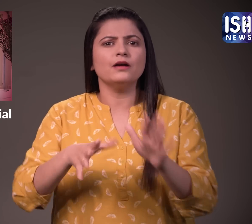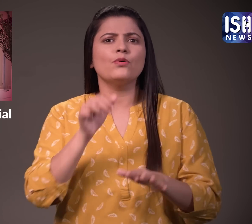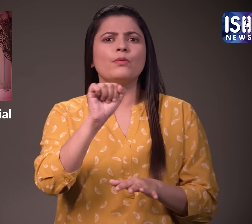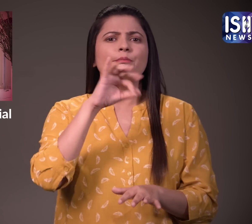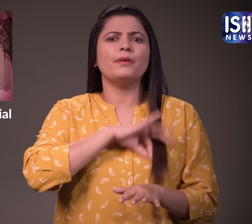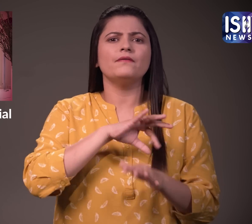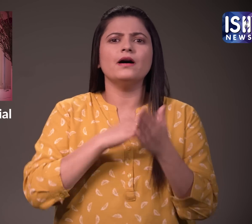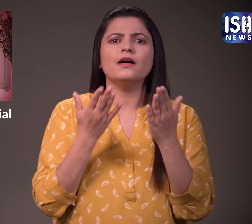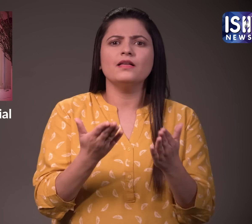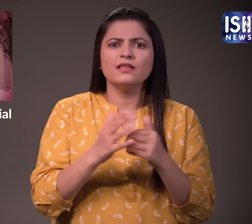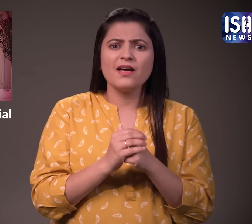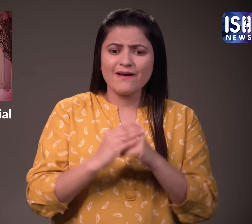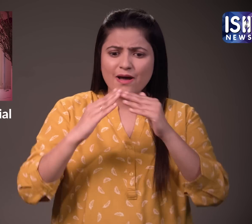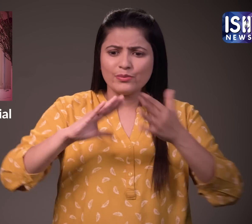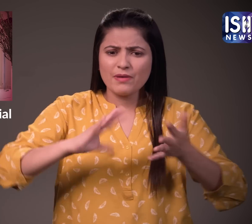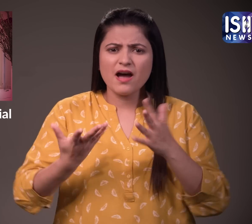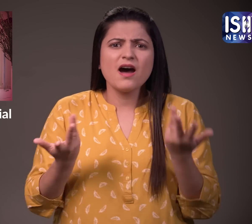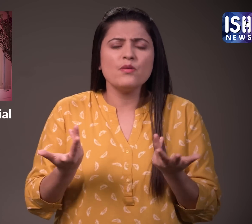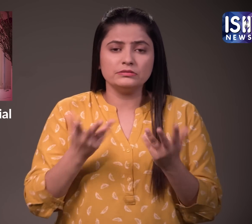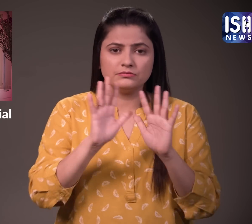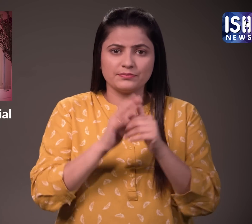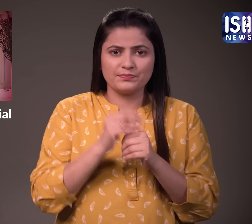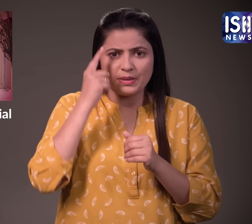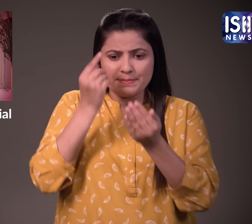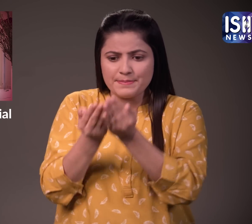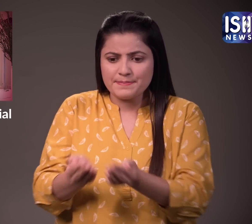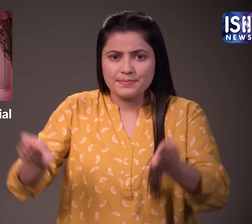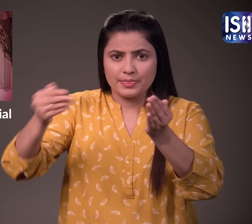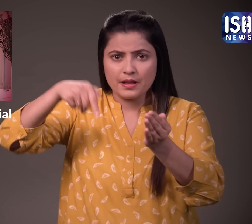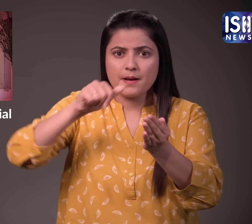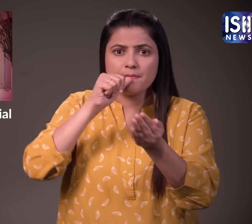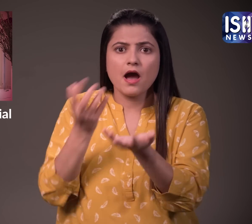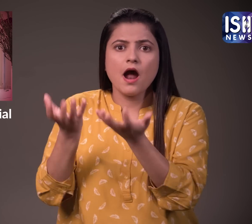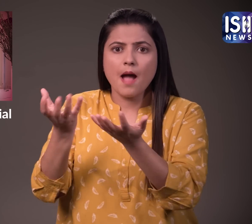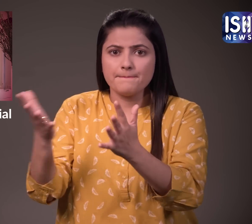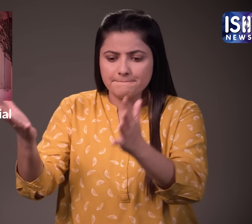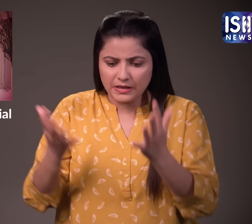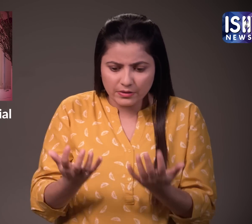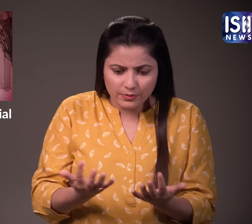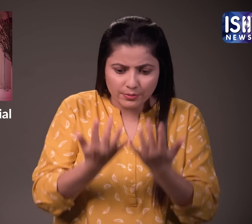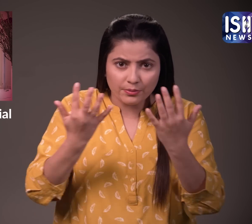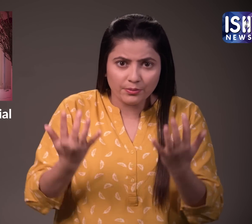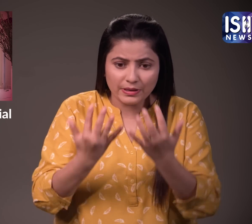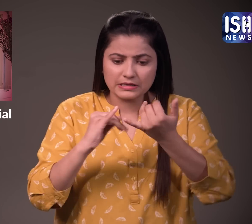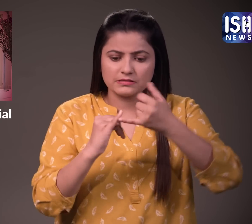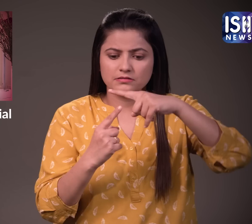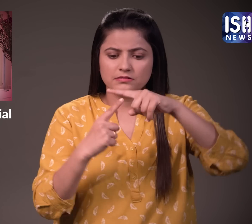गर्म पानी से भाप लेने से चेहरे के लिए बहुत फाइदे मंद होता है